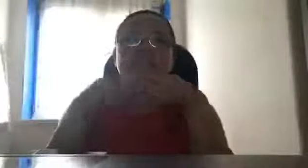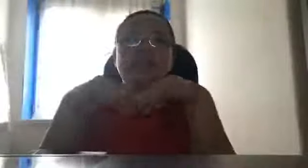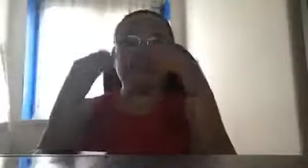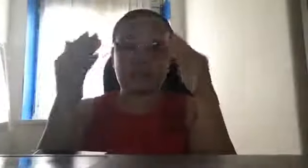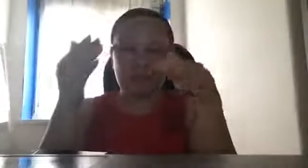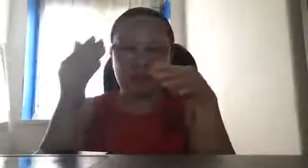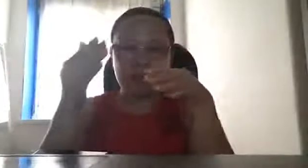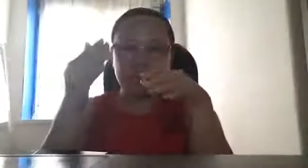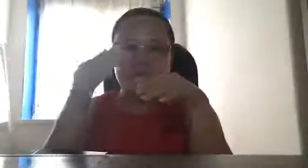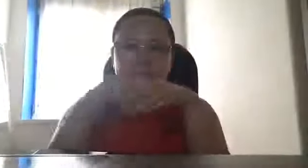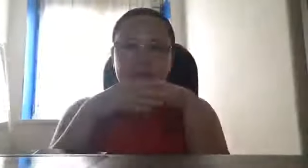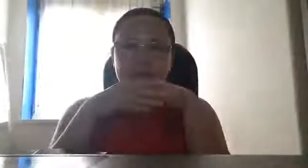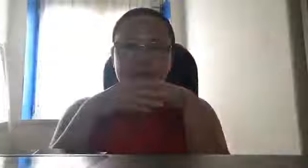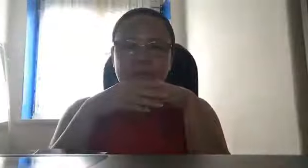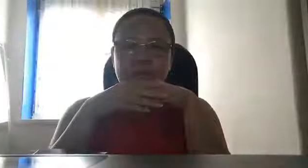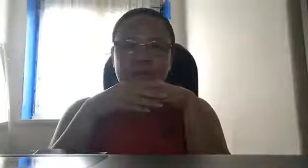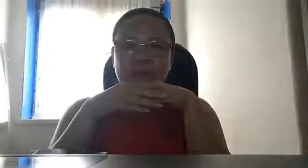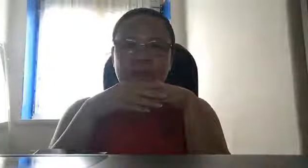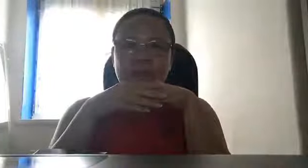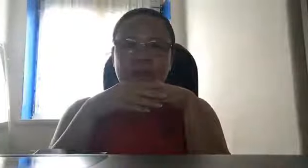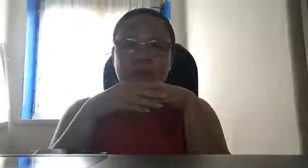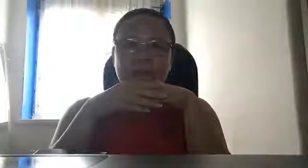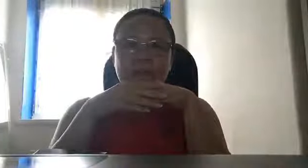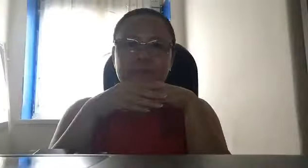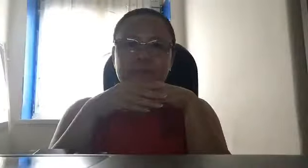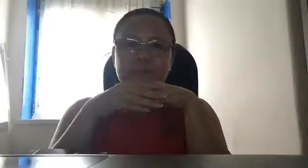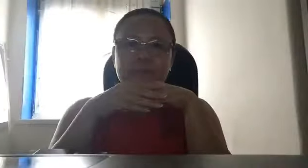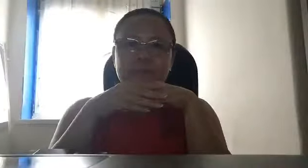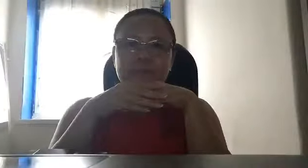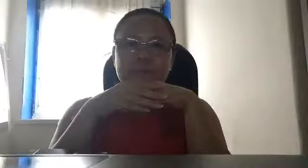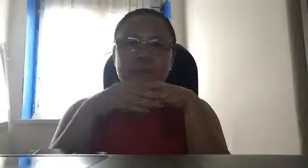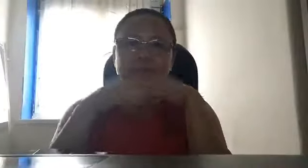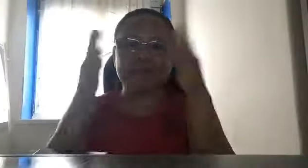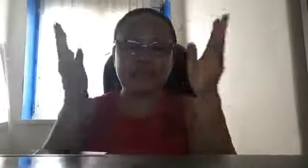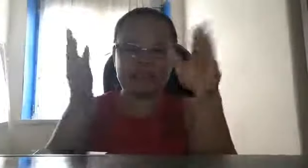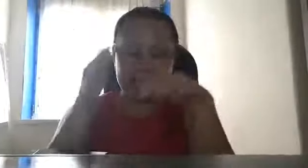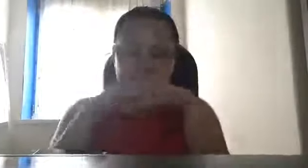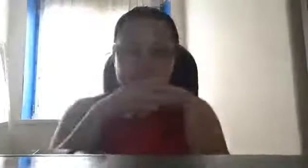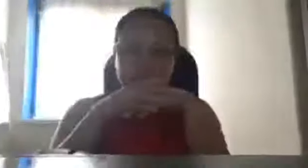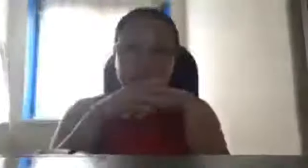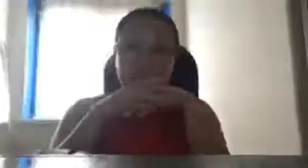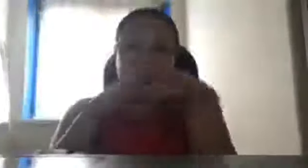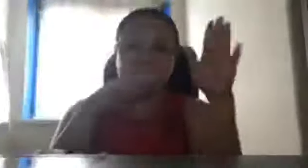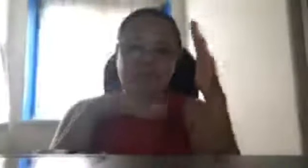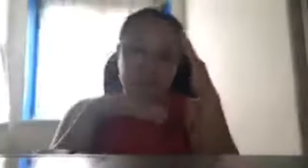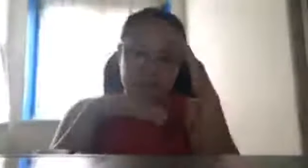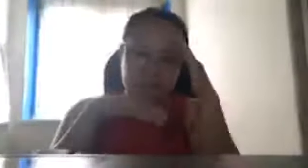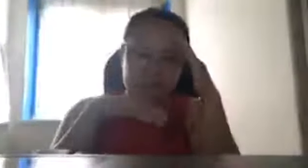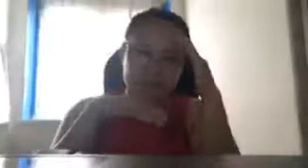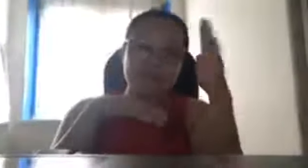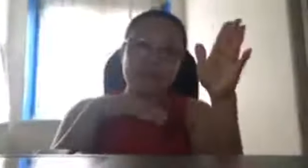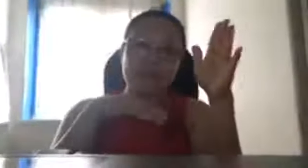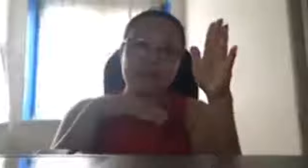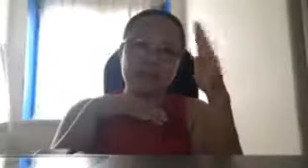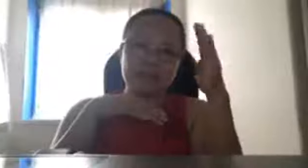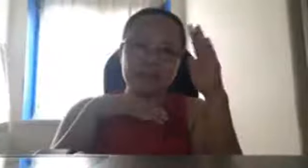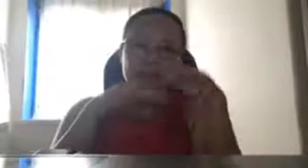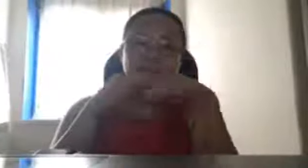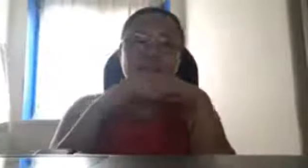itinatanong, ng, mga, nasa military natin, kay Sir Delphine Lorenzana, ay salutyo sir,